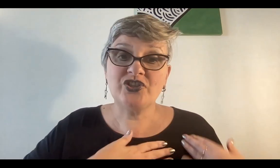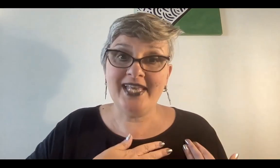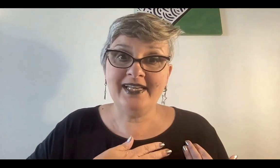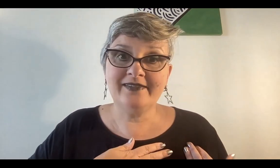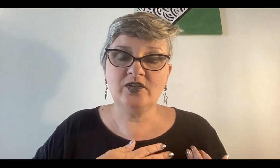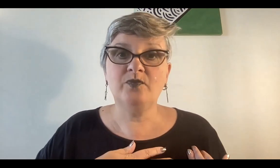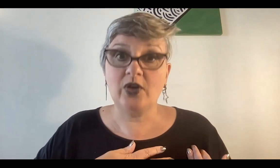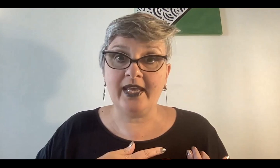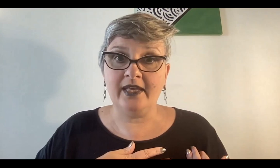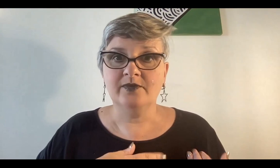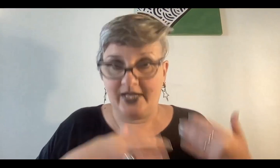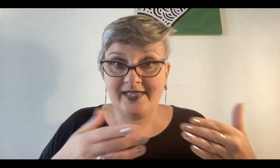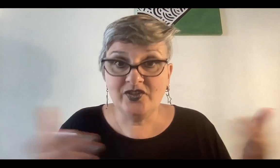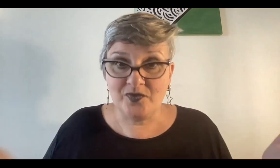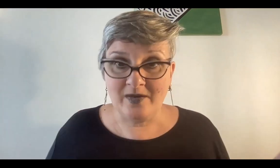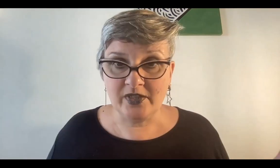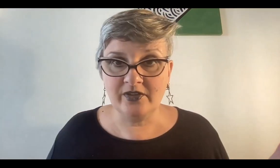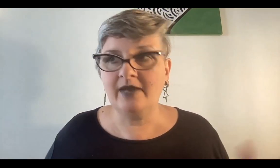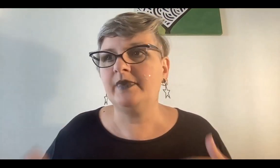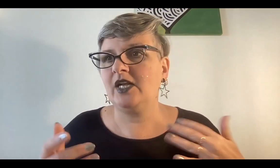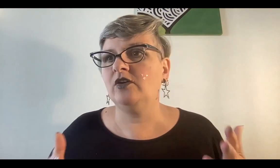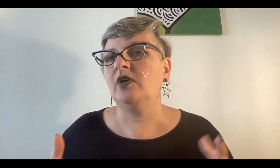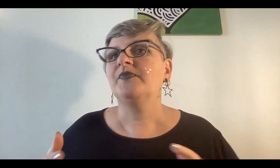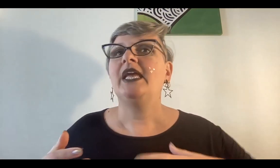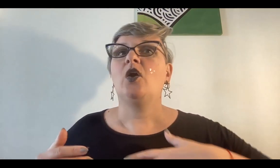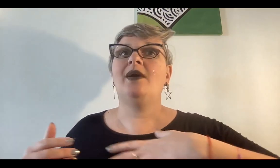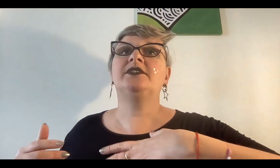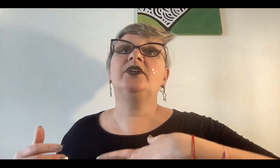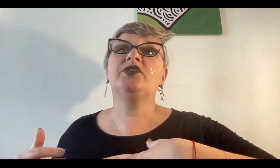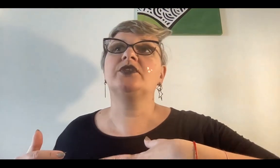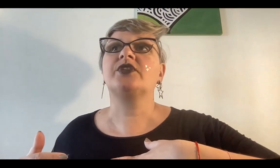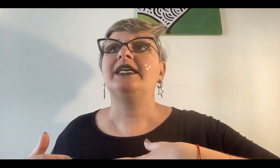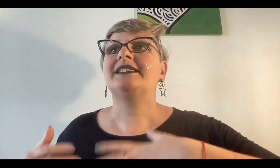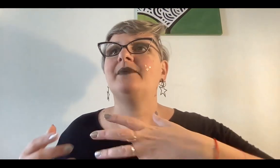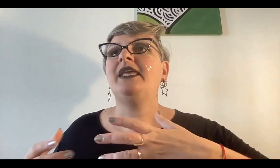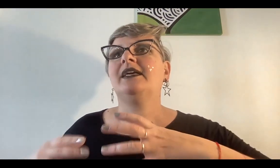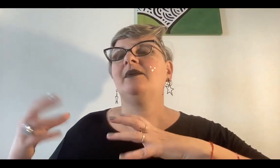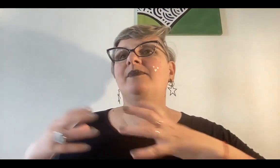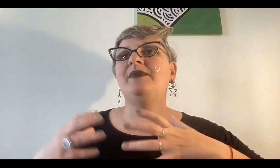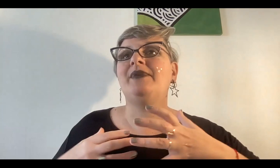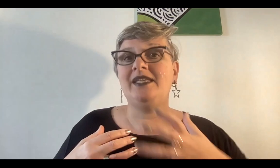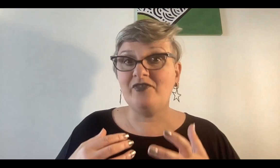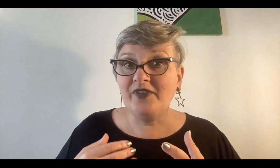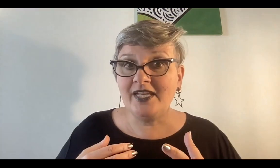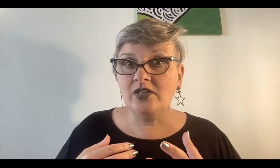conocían esto, ¿por qué? Porque si no se hubieran muerto de hambre, ¿cómo? Cuando ellos sabían que iba a venir el frío,